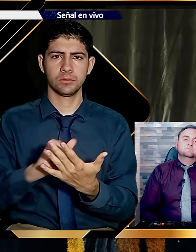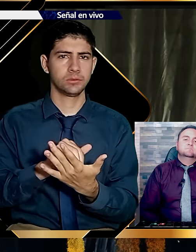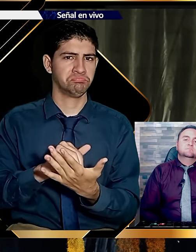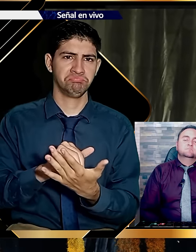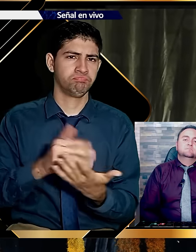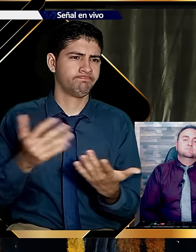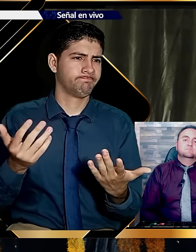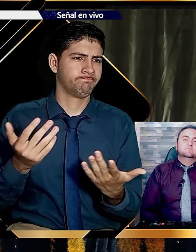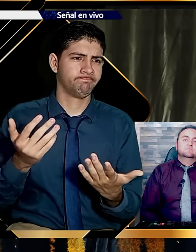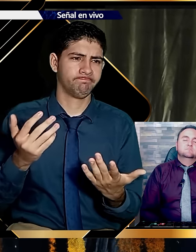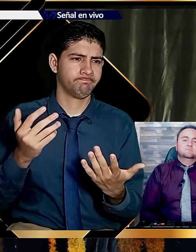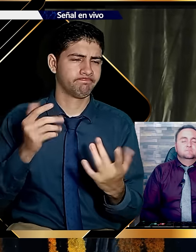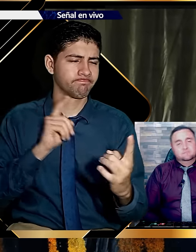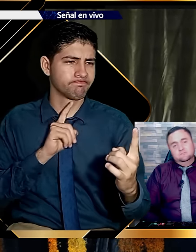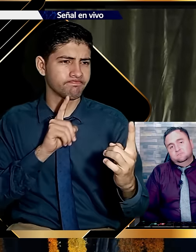Y concluí.